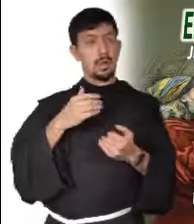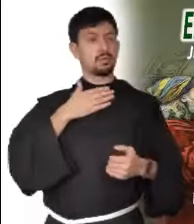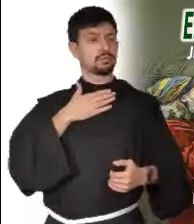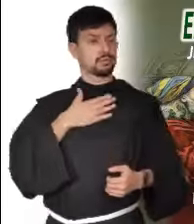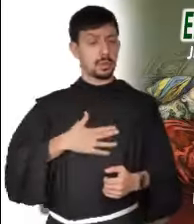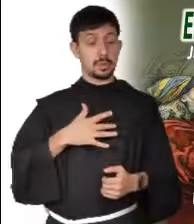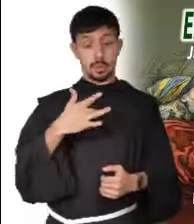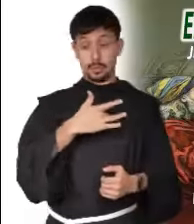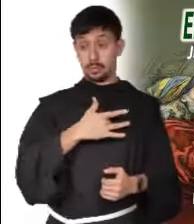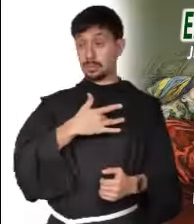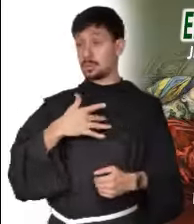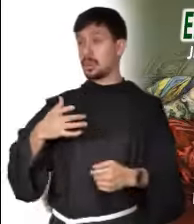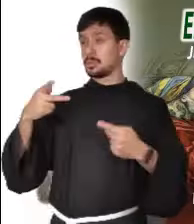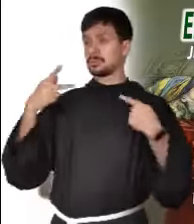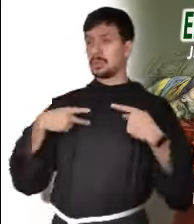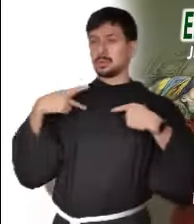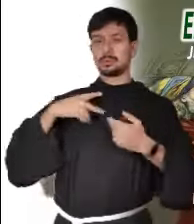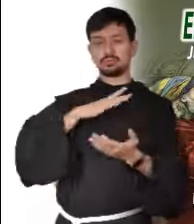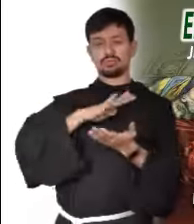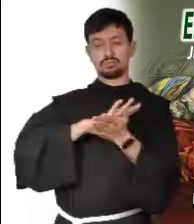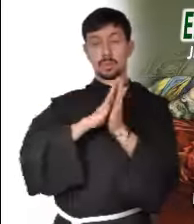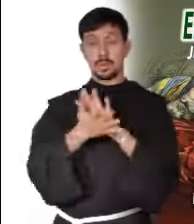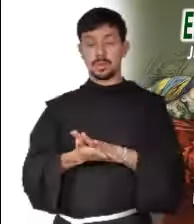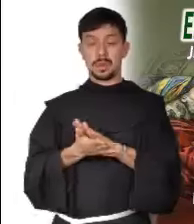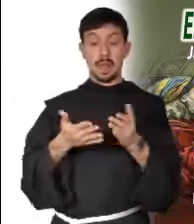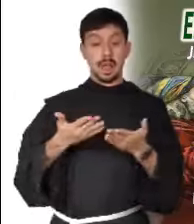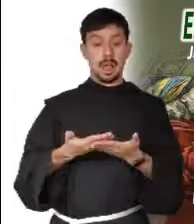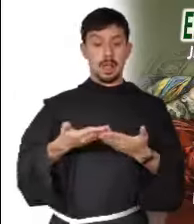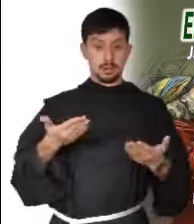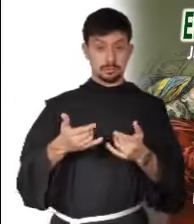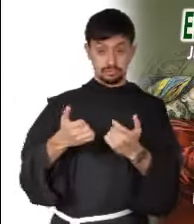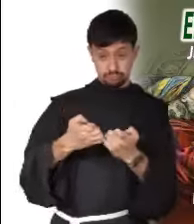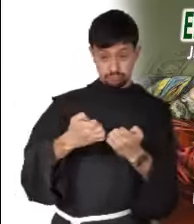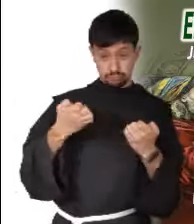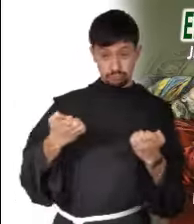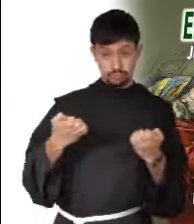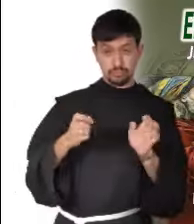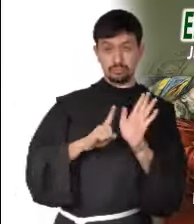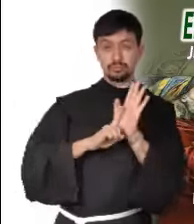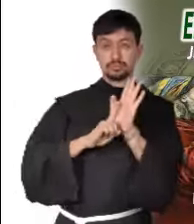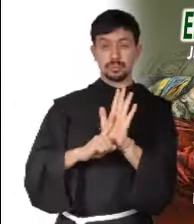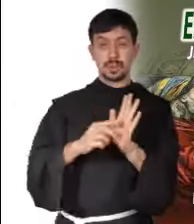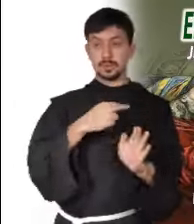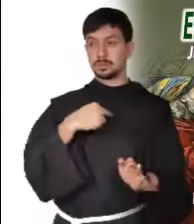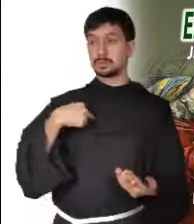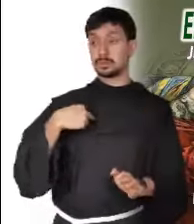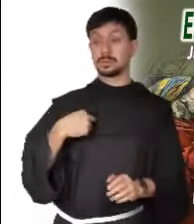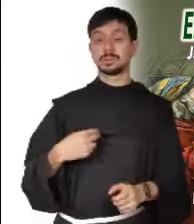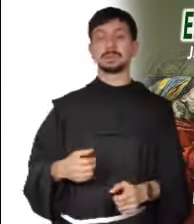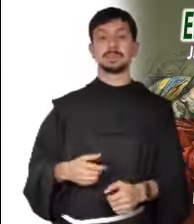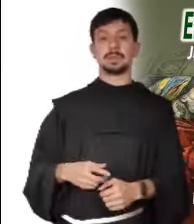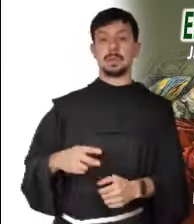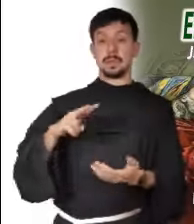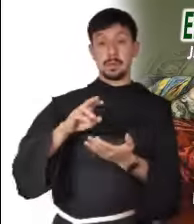que hay en todos los corazones. El Evangelio de este día nos ofrece pistas muy oportunas para asumir